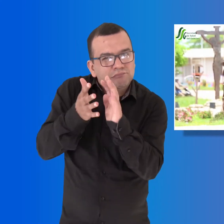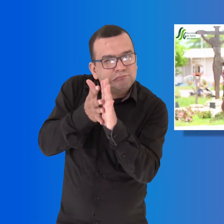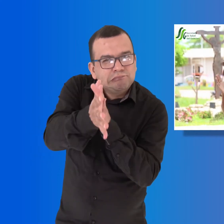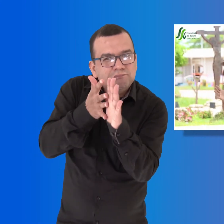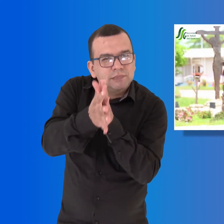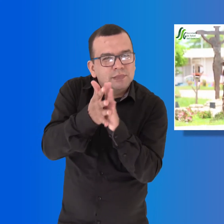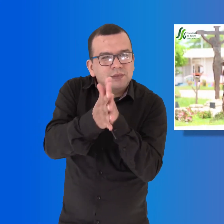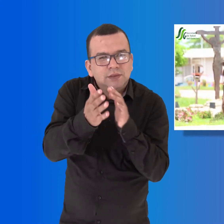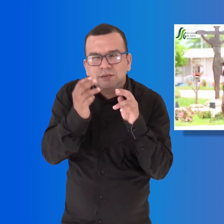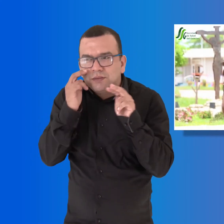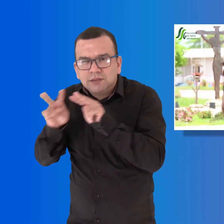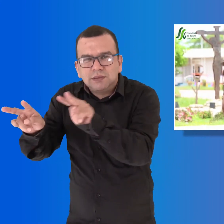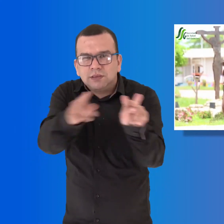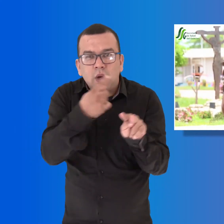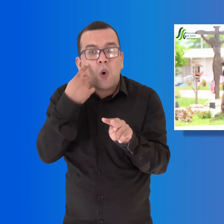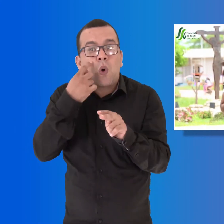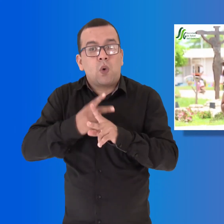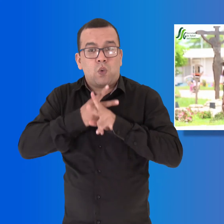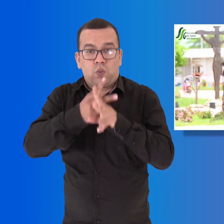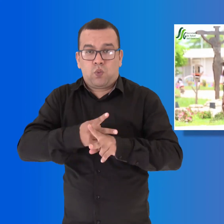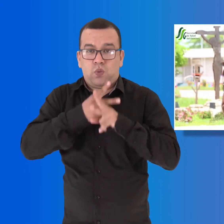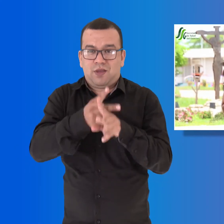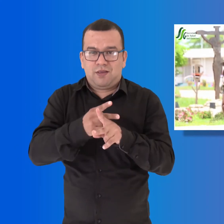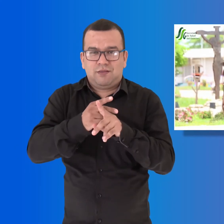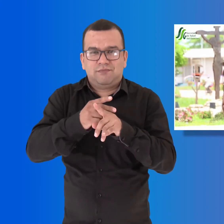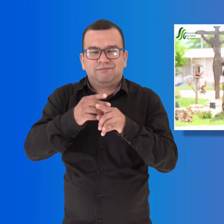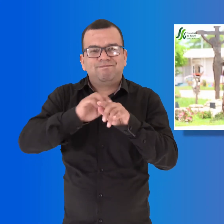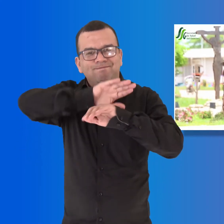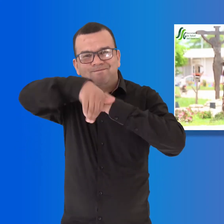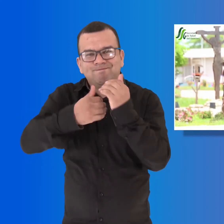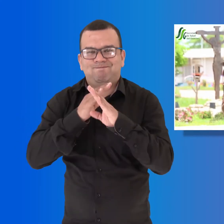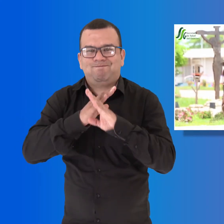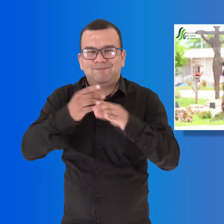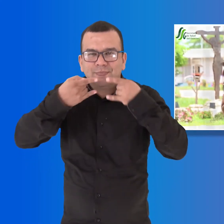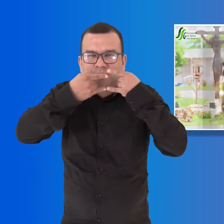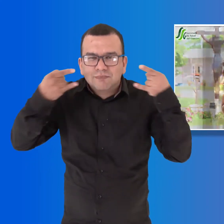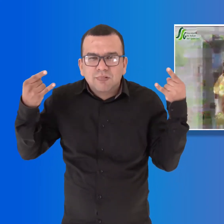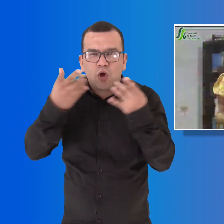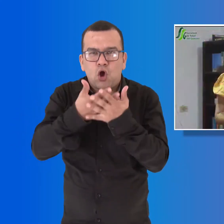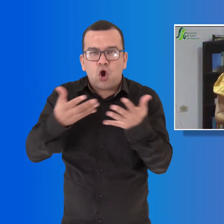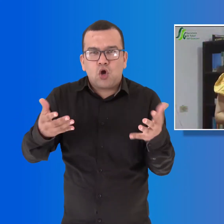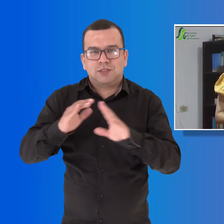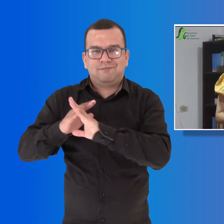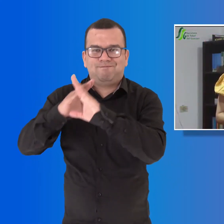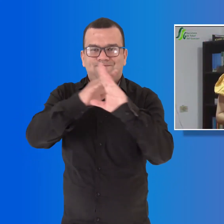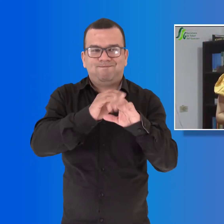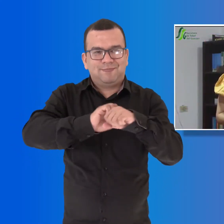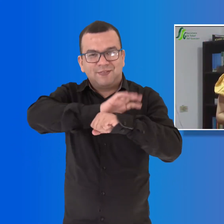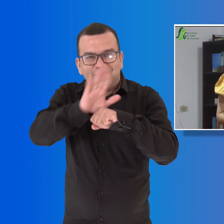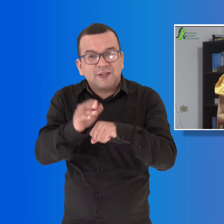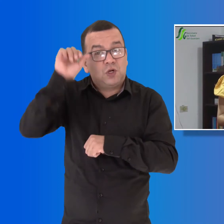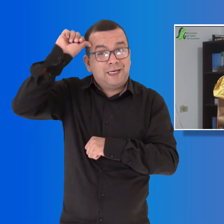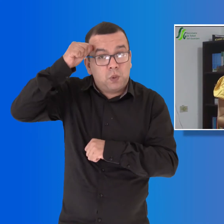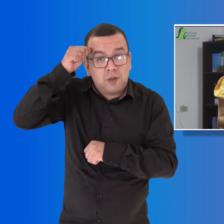comportamiento social, a los protocolos de bioseguridad, con el ánimo de evitar la propagación del virus. Si la mayoría de los casos